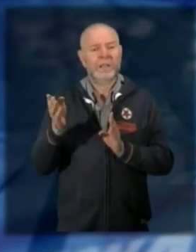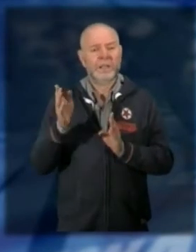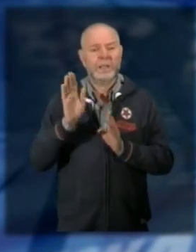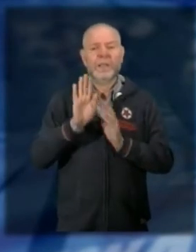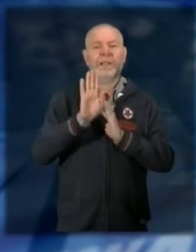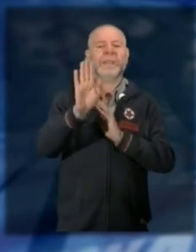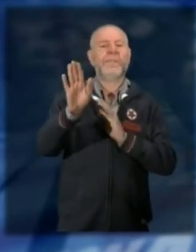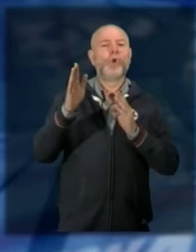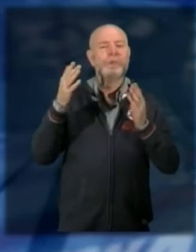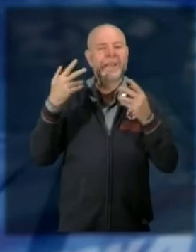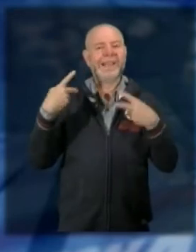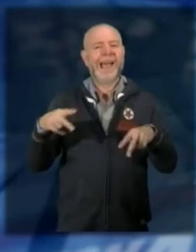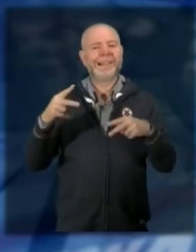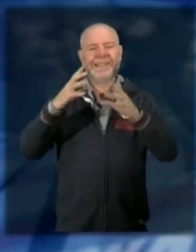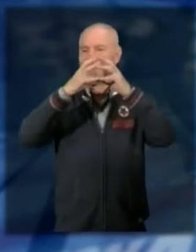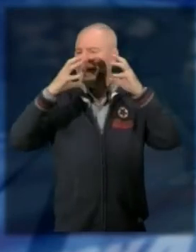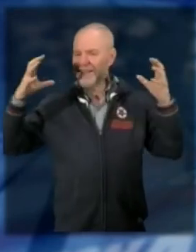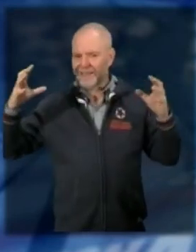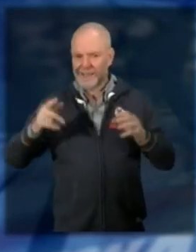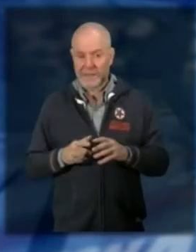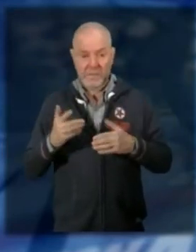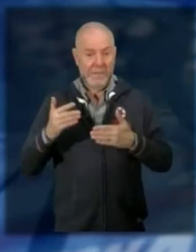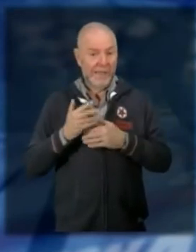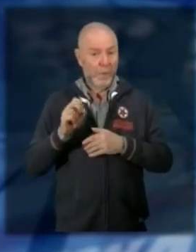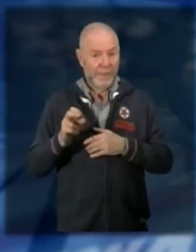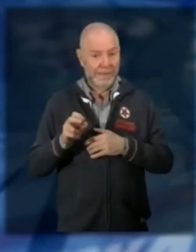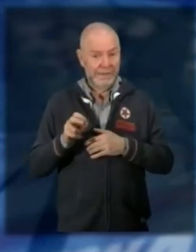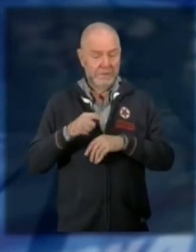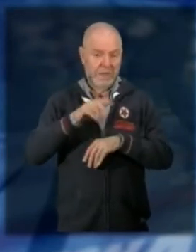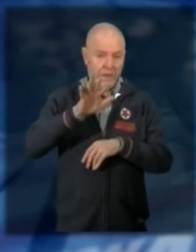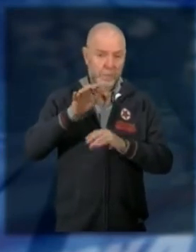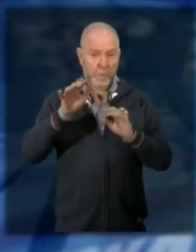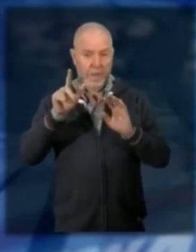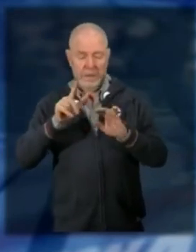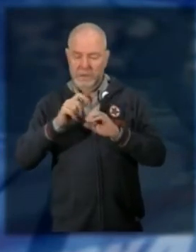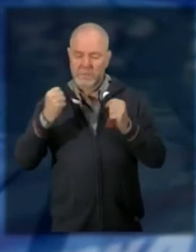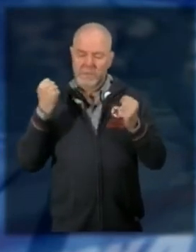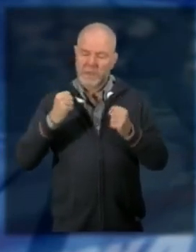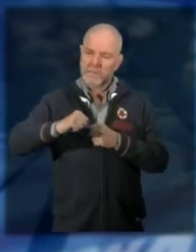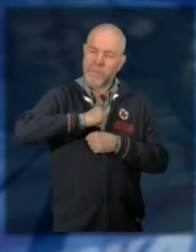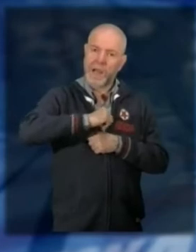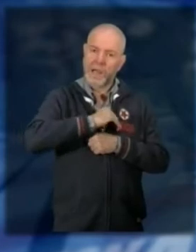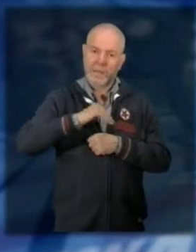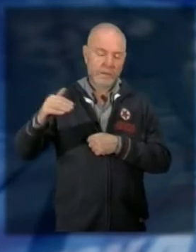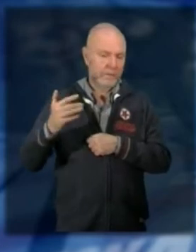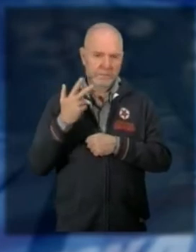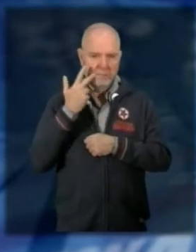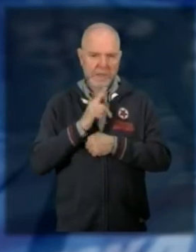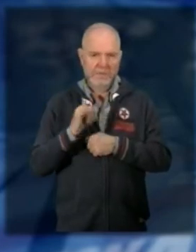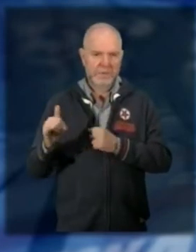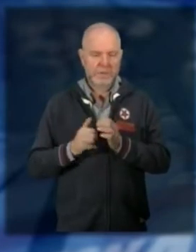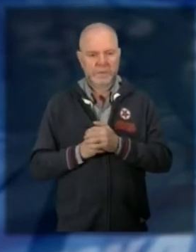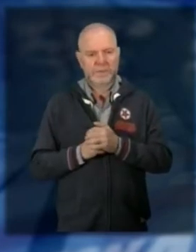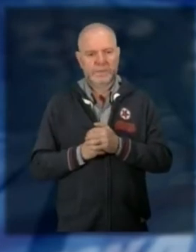davanti alla cartiera Favini qui le auto specialmente al mattino presto tra le 5 e le 7 sfrecciano a velocità assolutamente intollerabili